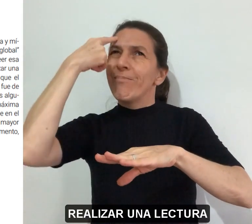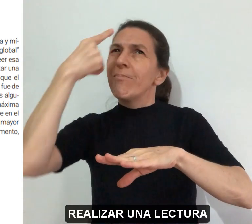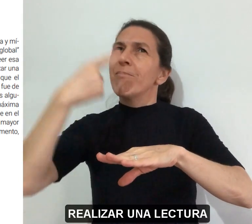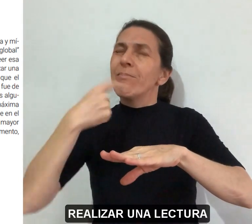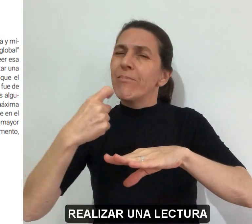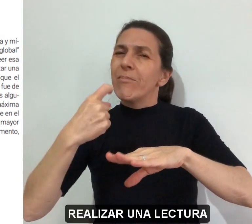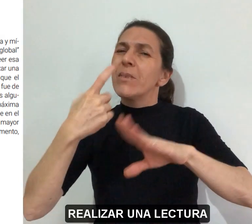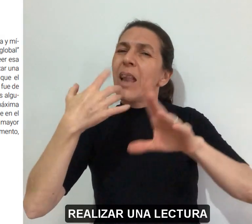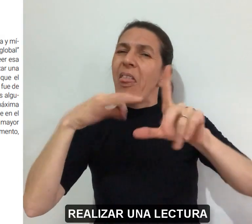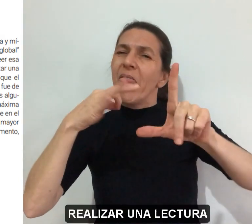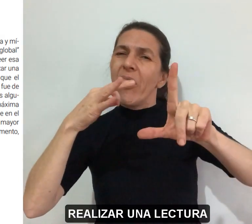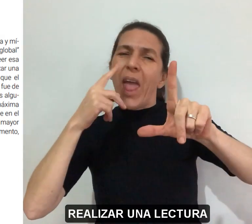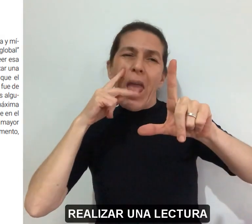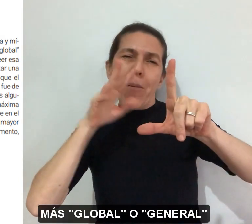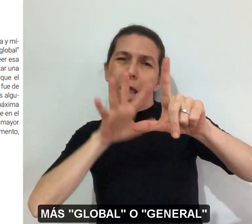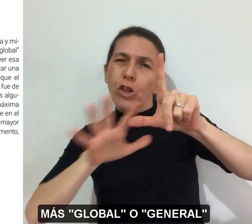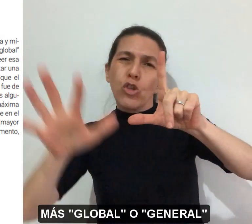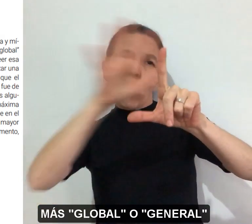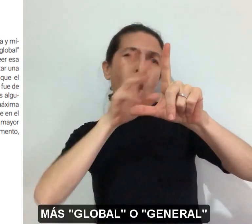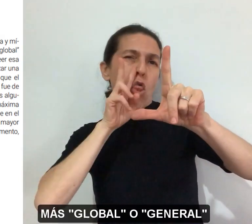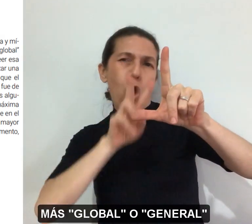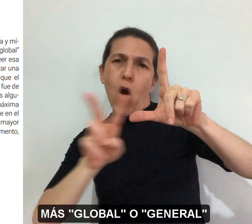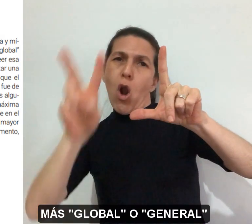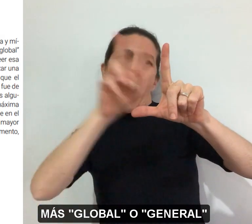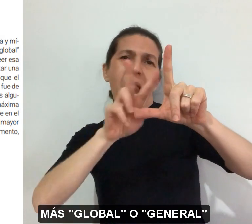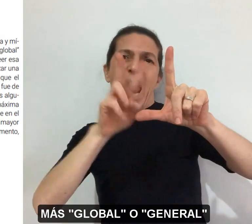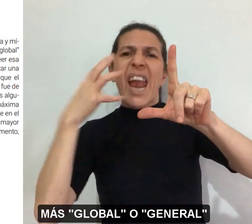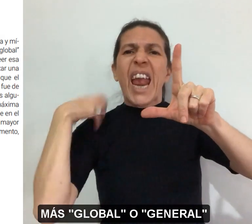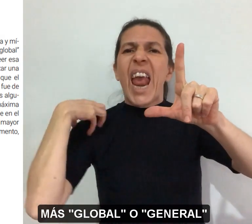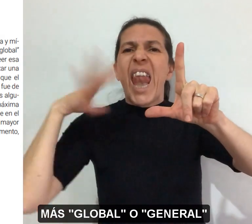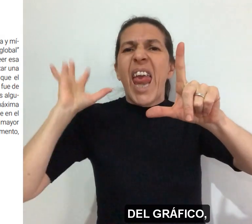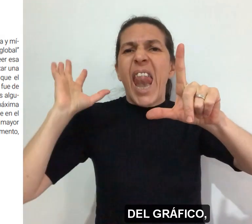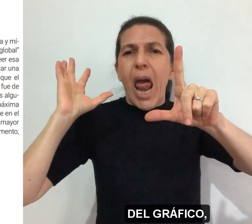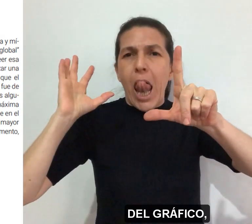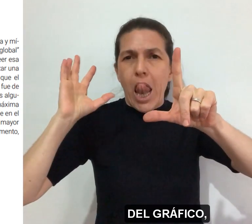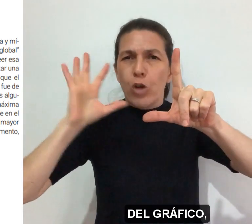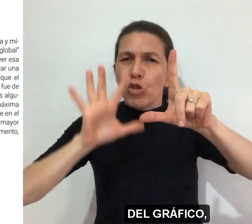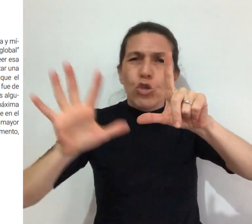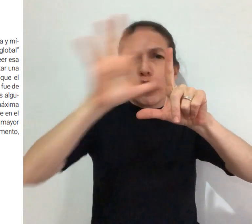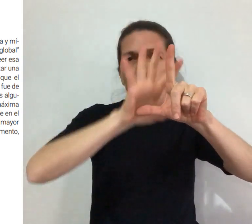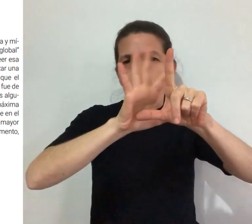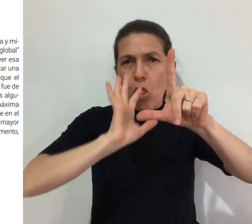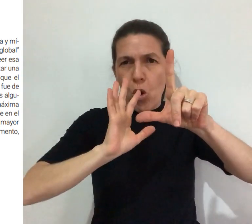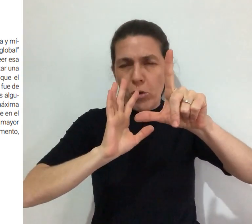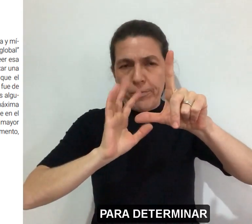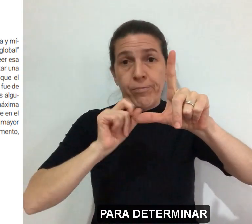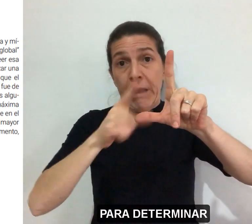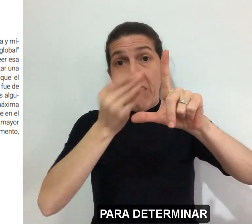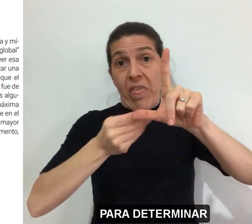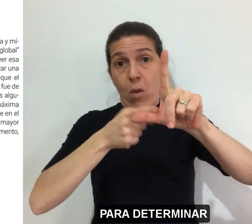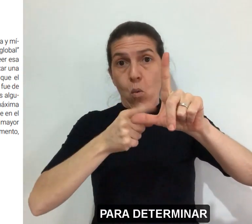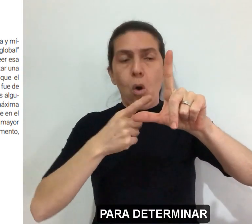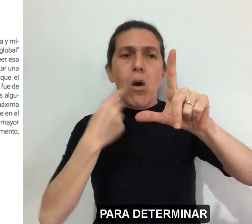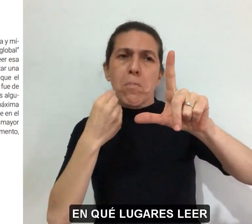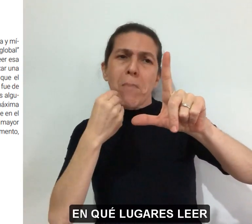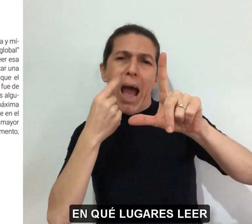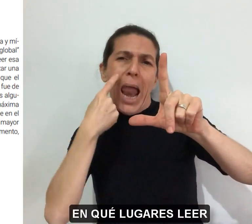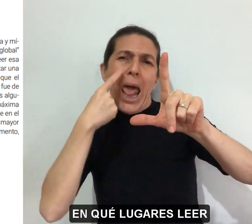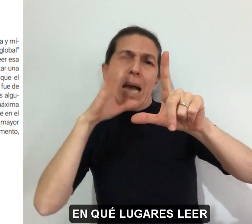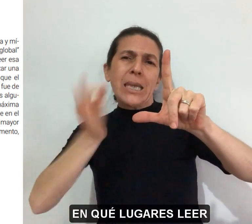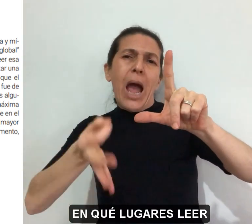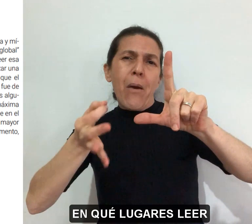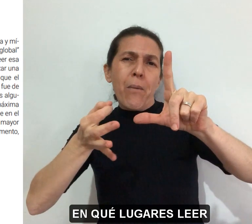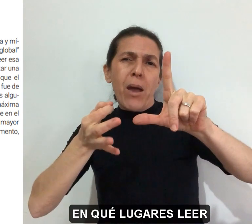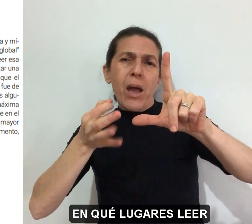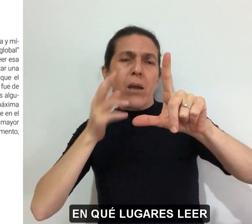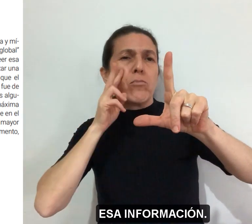tuvieron que realizar una lectura más global o general del gráfico, para determinar